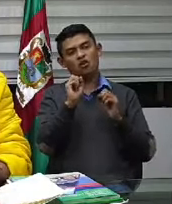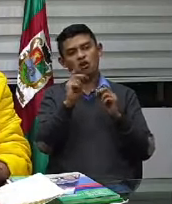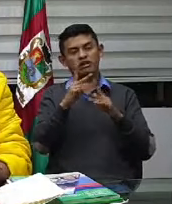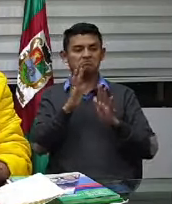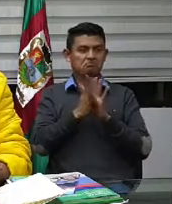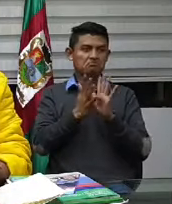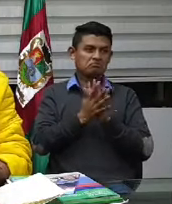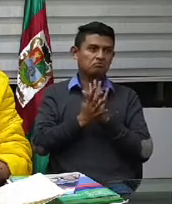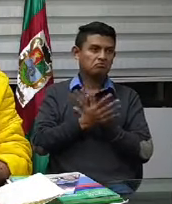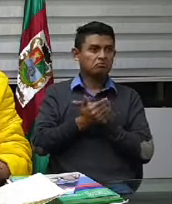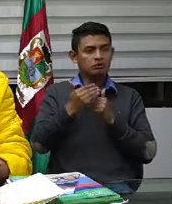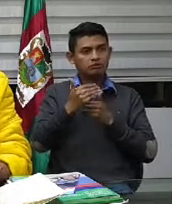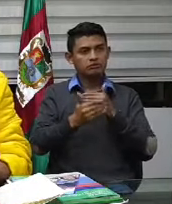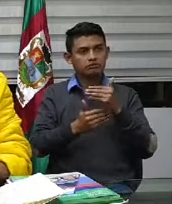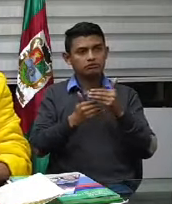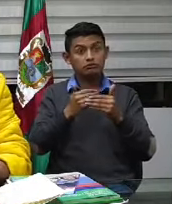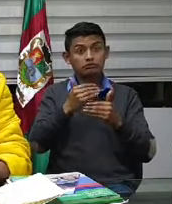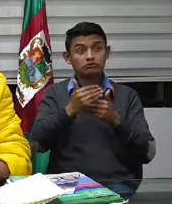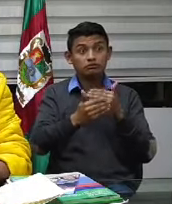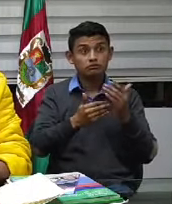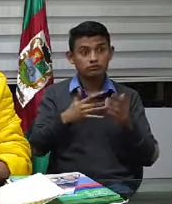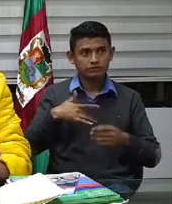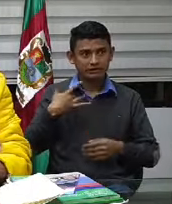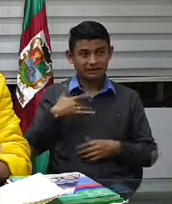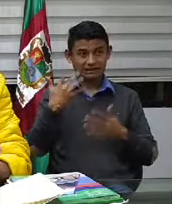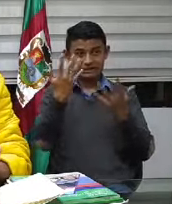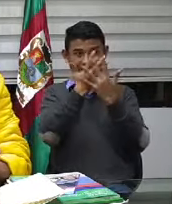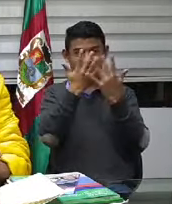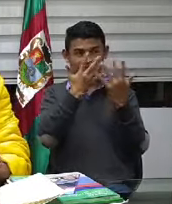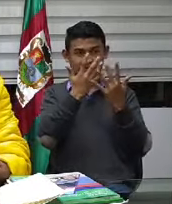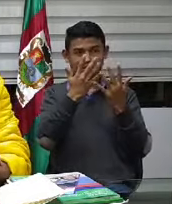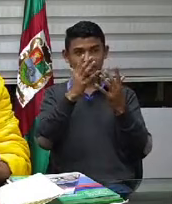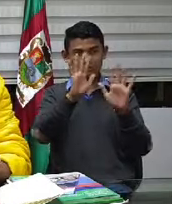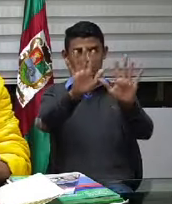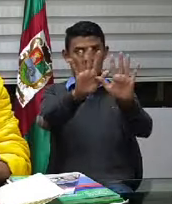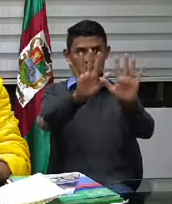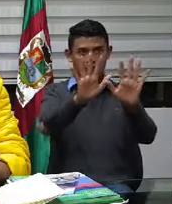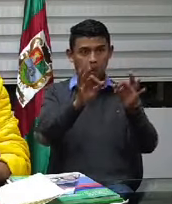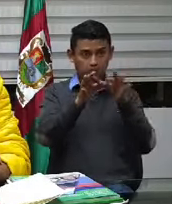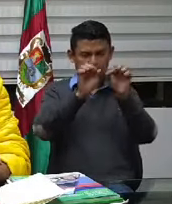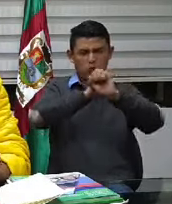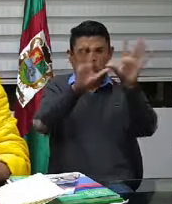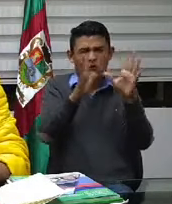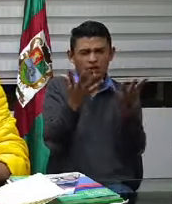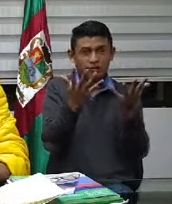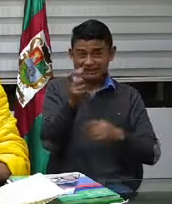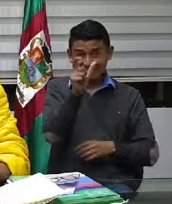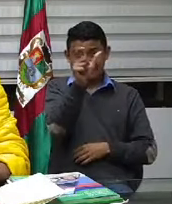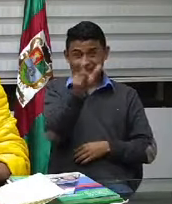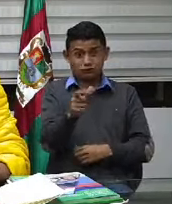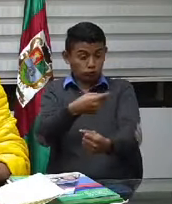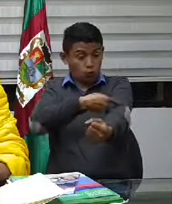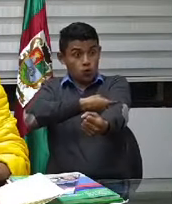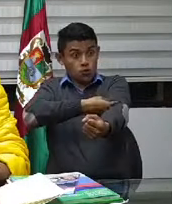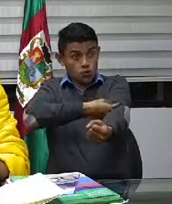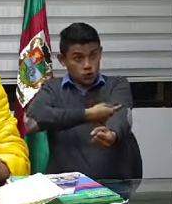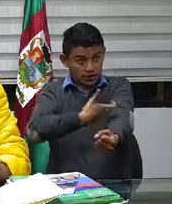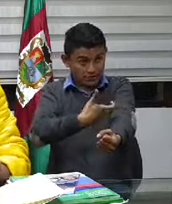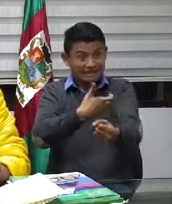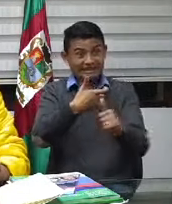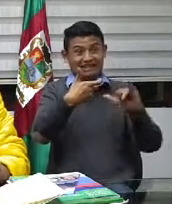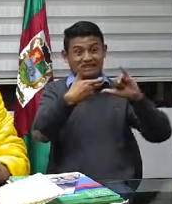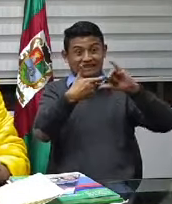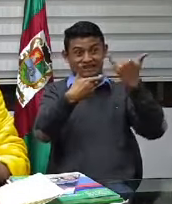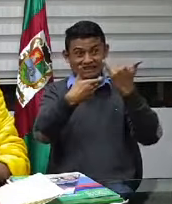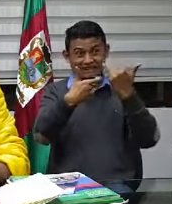algunos síntomas no quiero enredar mucho el tema pero puede estar en un periodo en el cual la prueba no lo detecte pero él